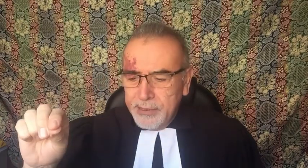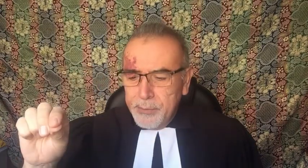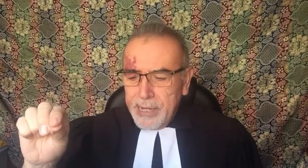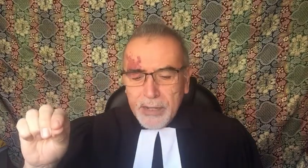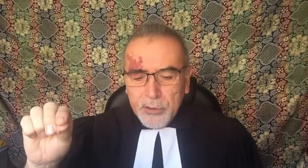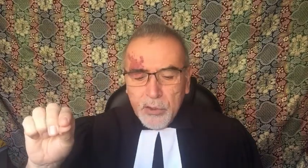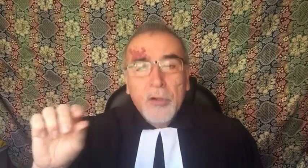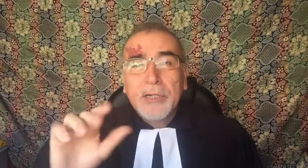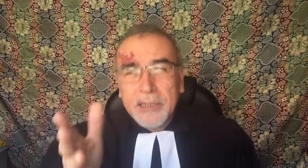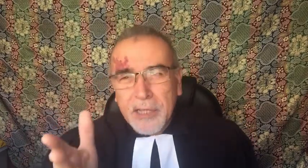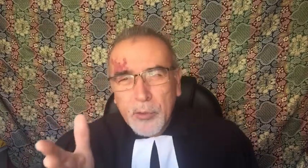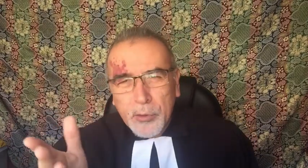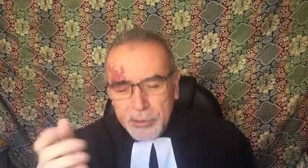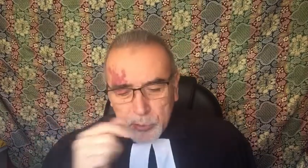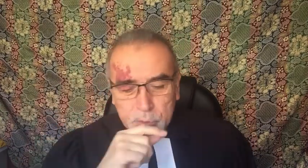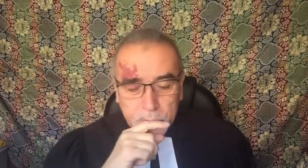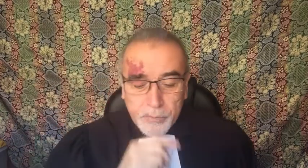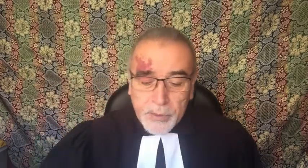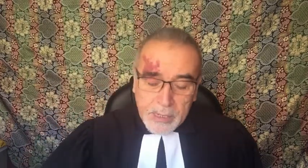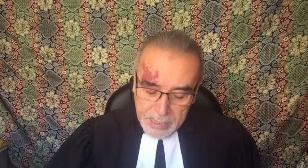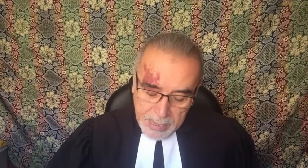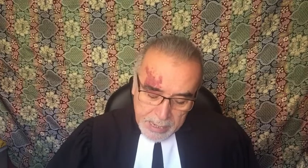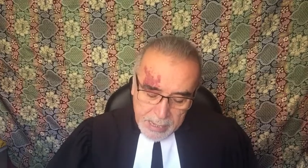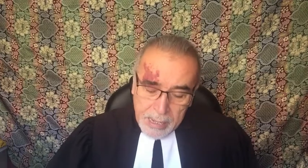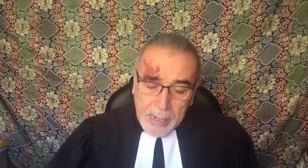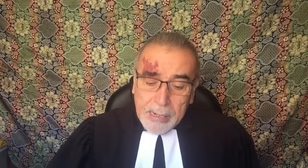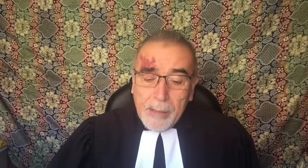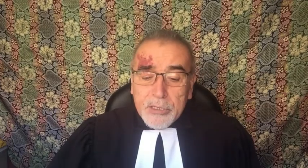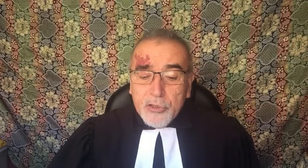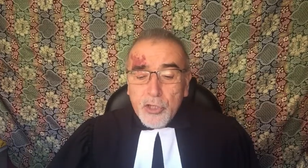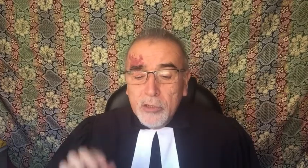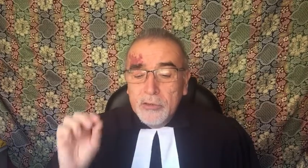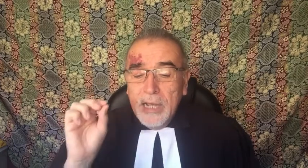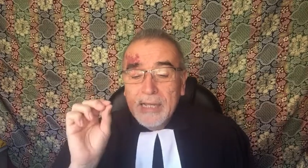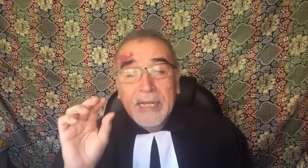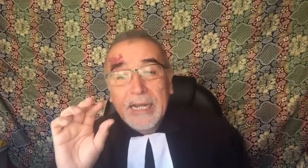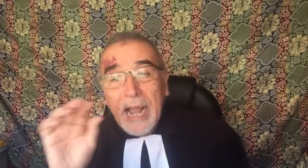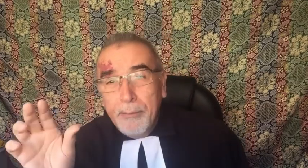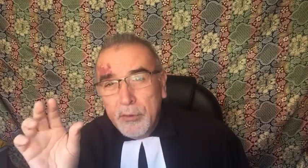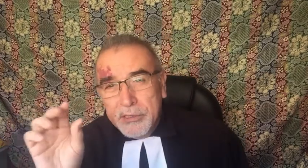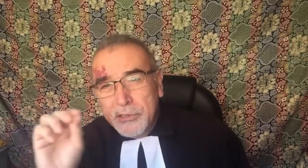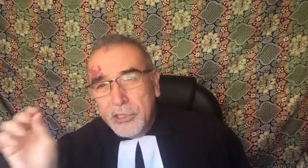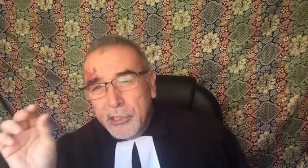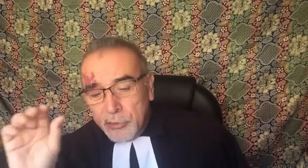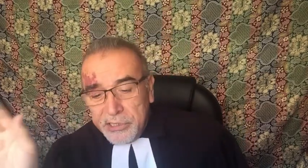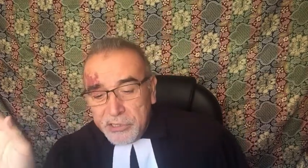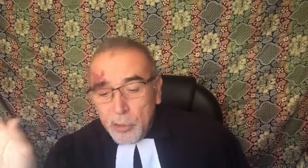milagro realizado por Jesús. La mención a Decapolis Tiro y Sidón